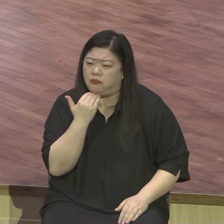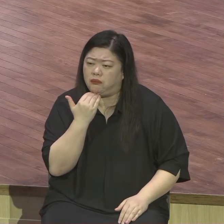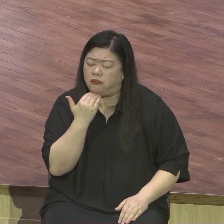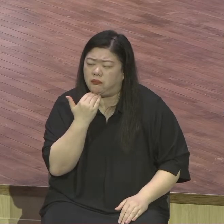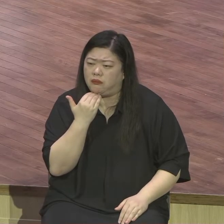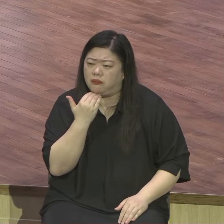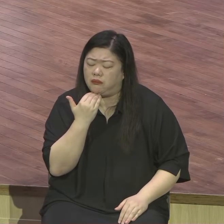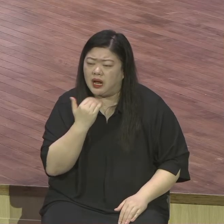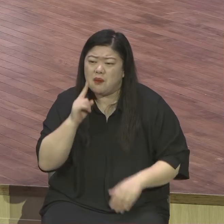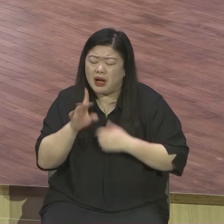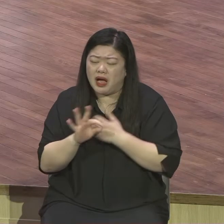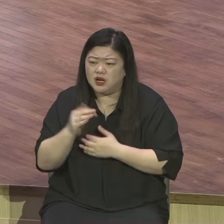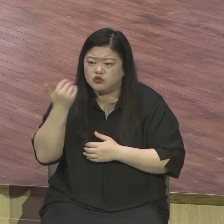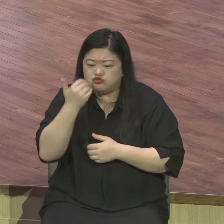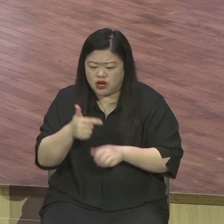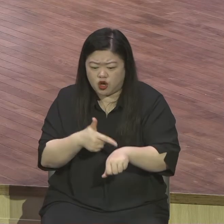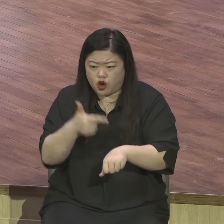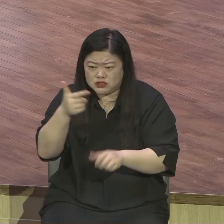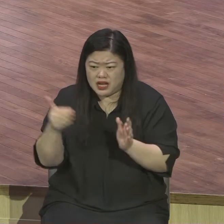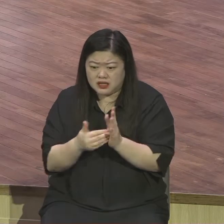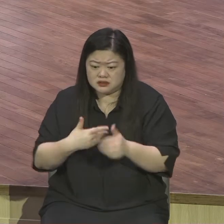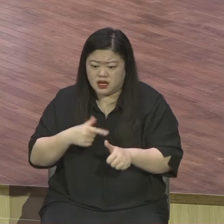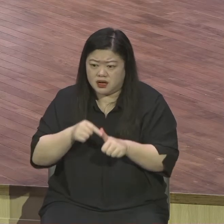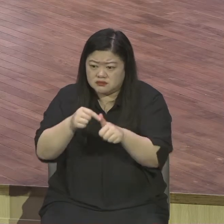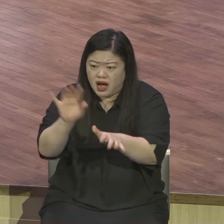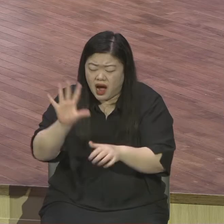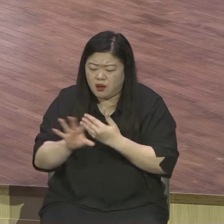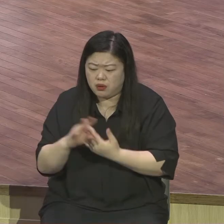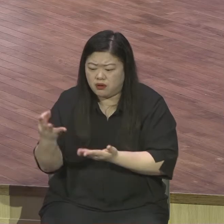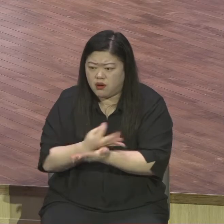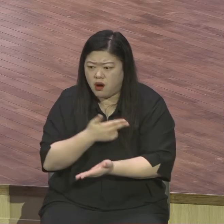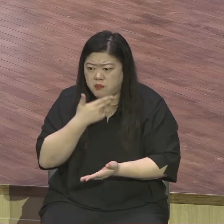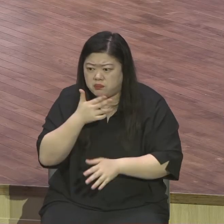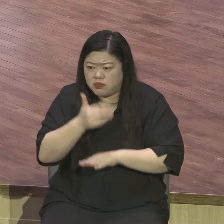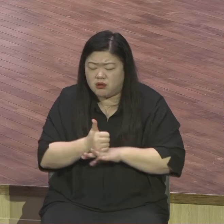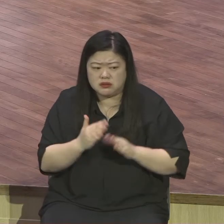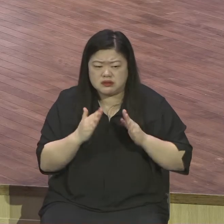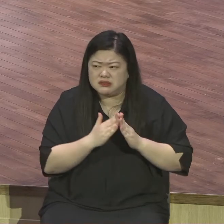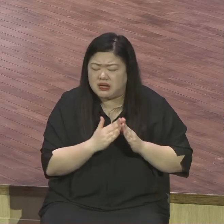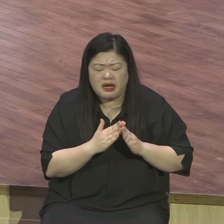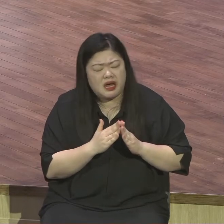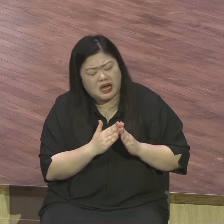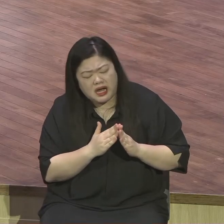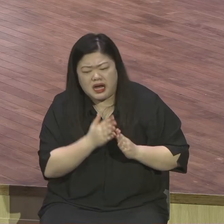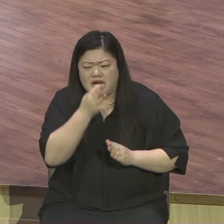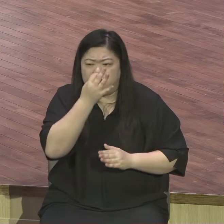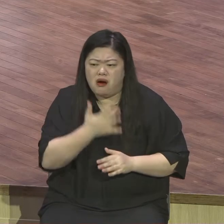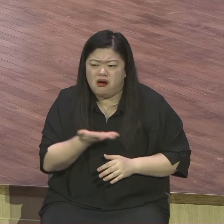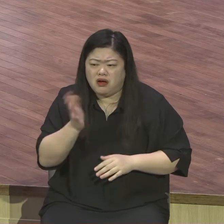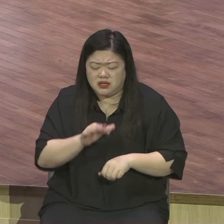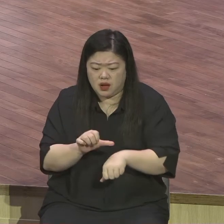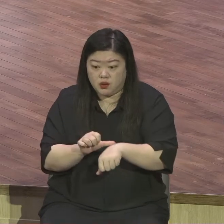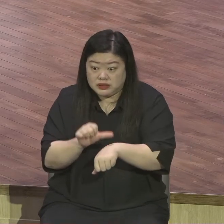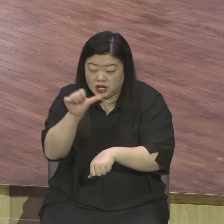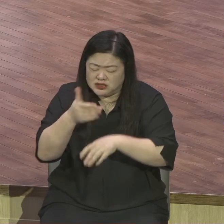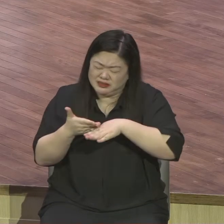해준 그 주인을 생각할 때 얼마나 감사하겠어요 감사가 뭐요 충만했겠지요 이야